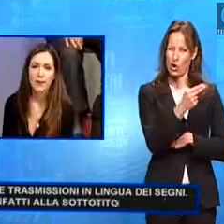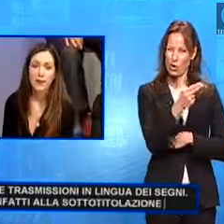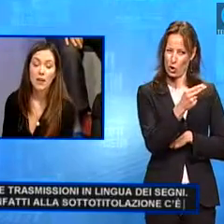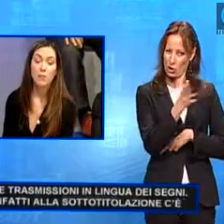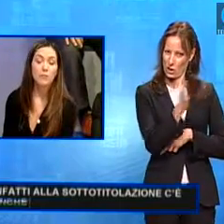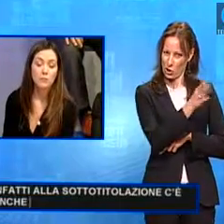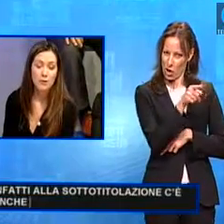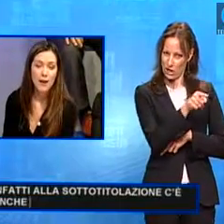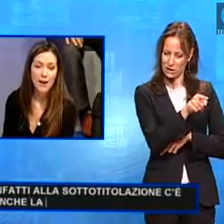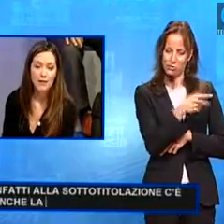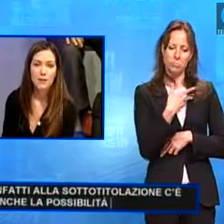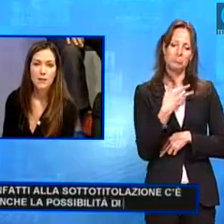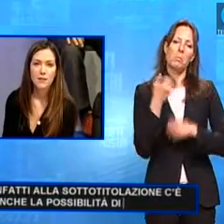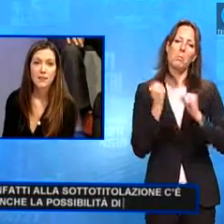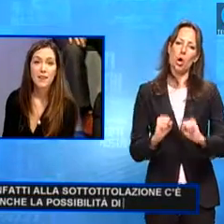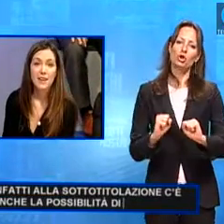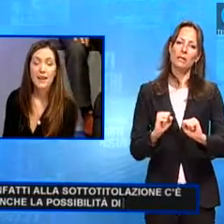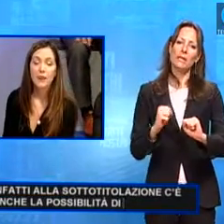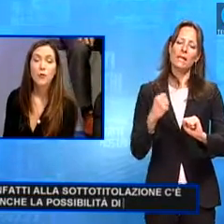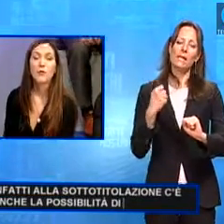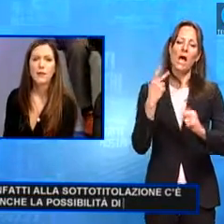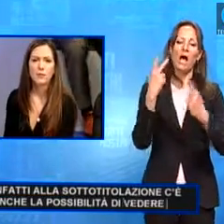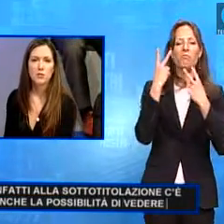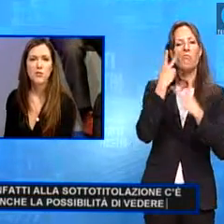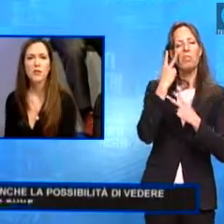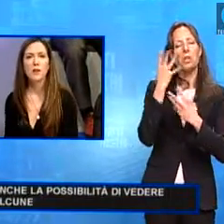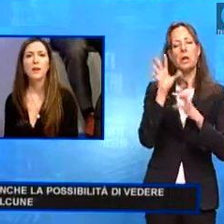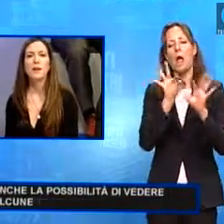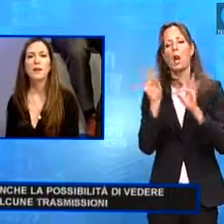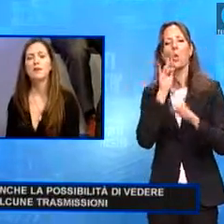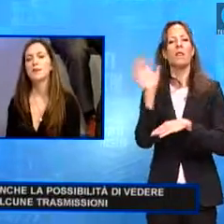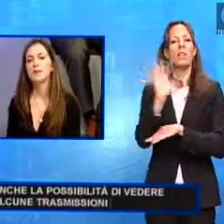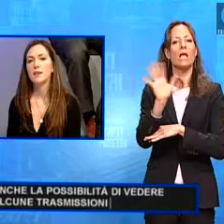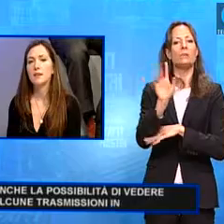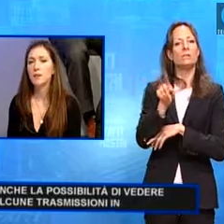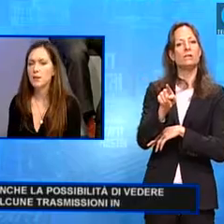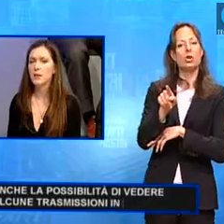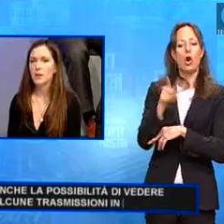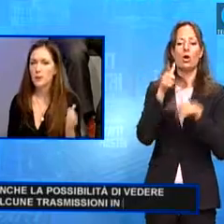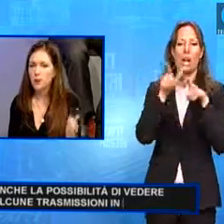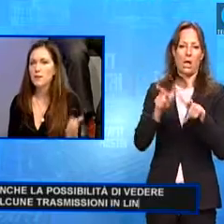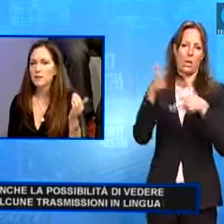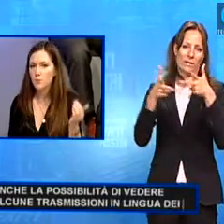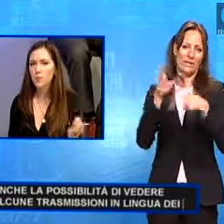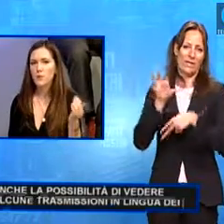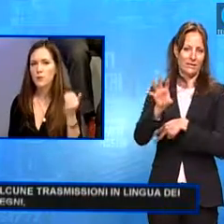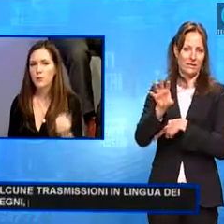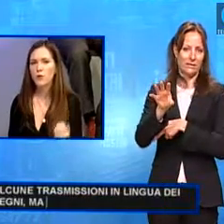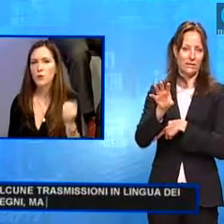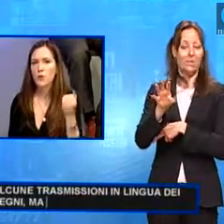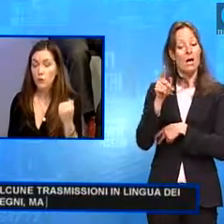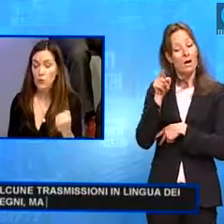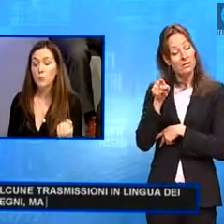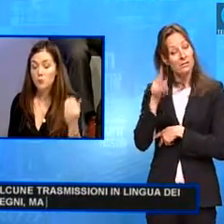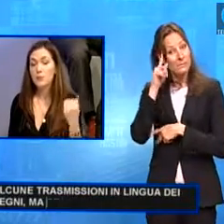anche la possibilità di vedere alcune trasmissioni in lingua dei segni. Ma queste, se possibile,